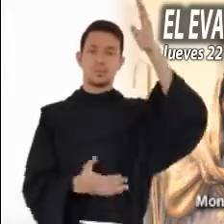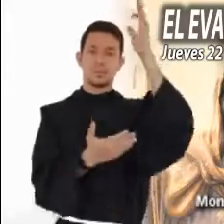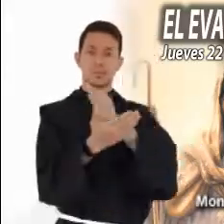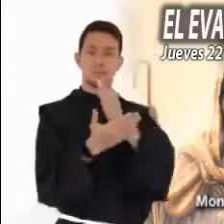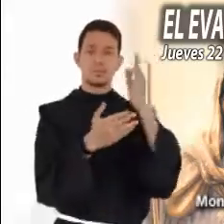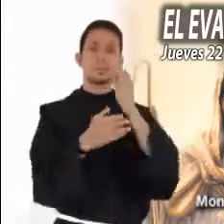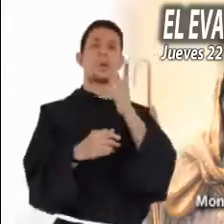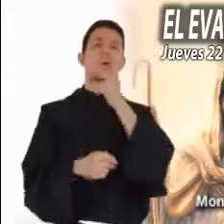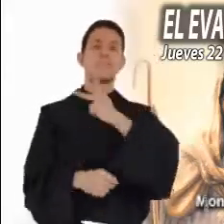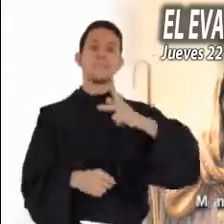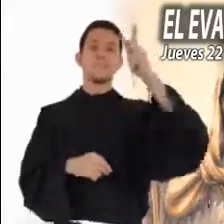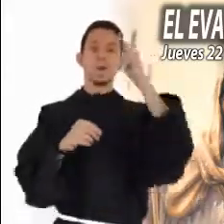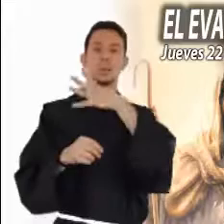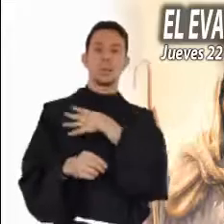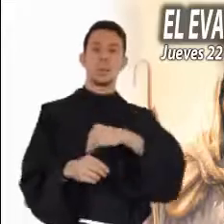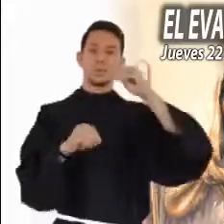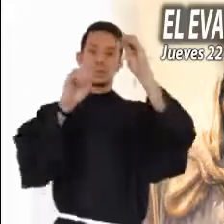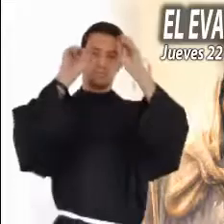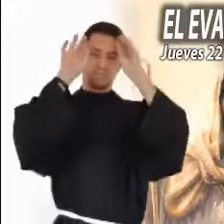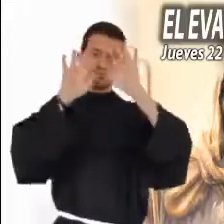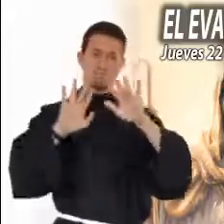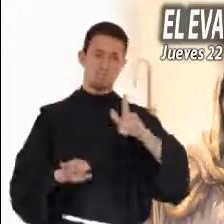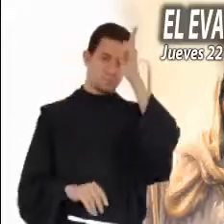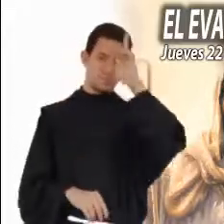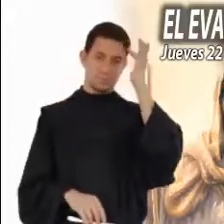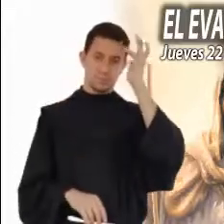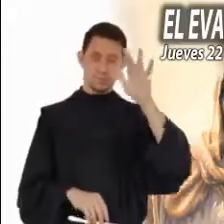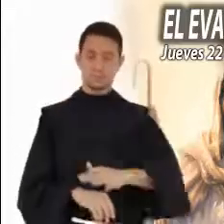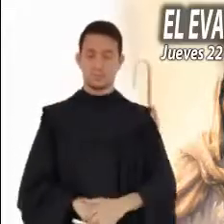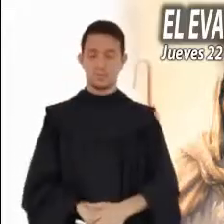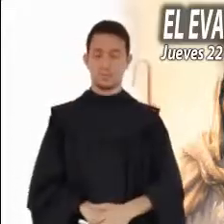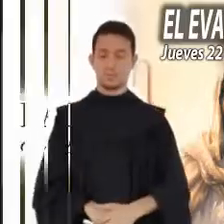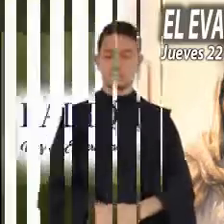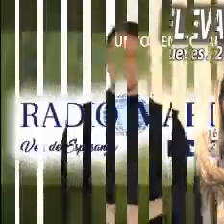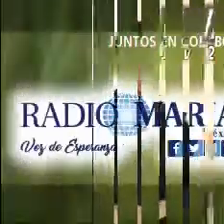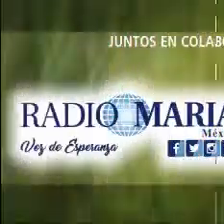Señor te bendiga en nombre del Padre, y del Hijo, y del Espíritu Santo.